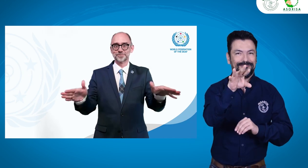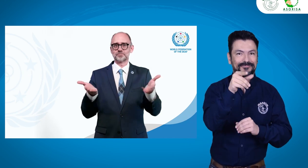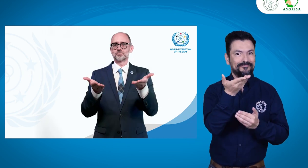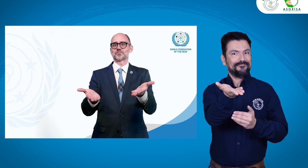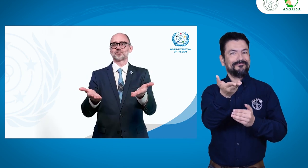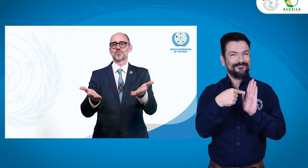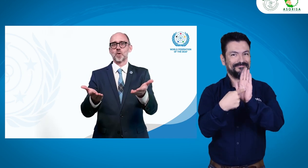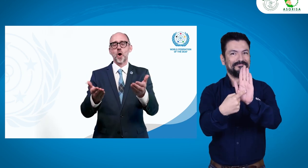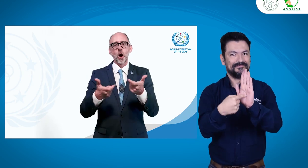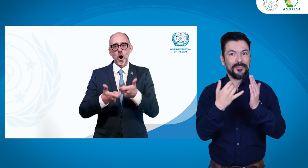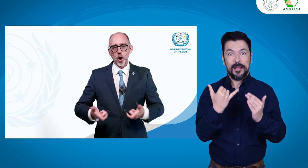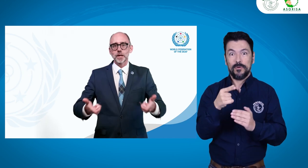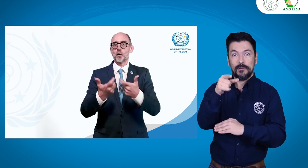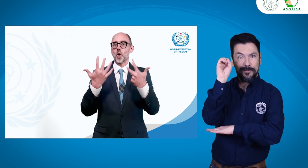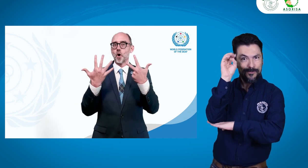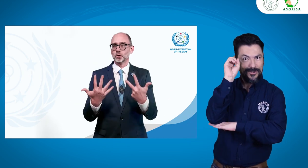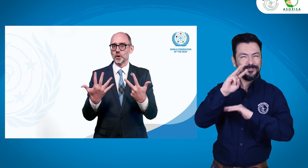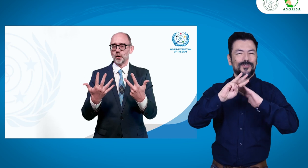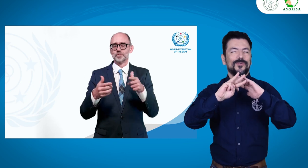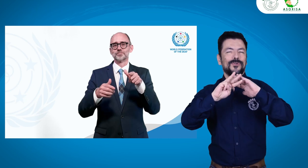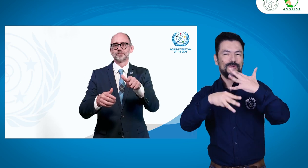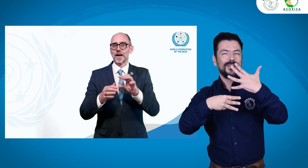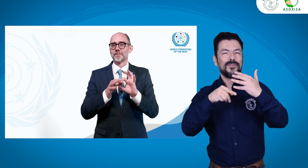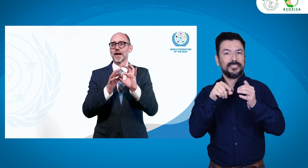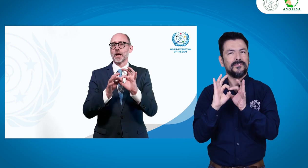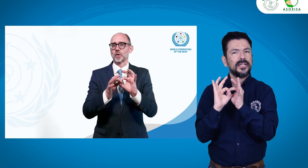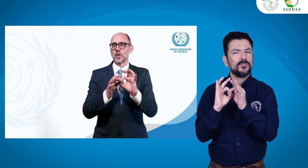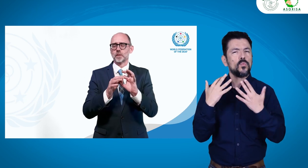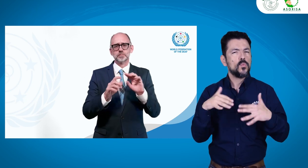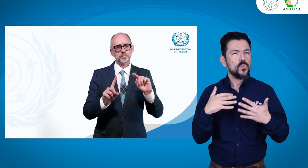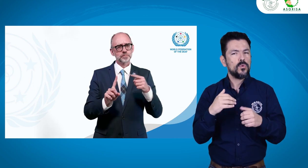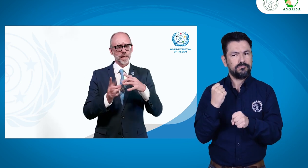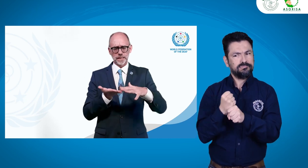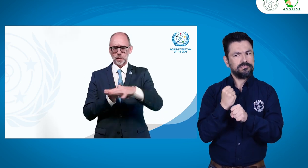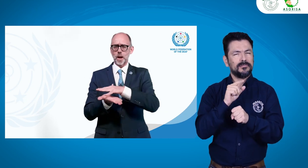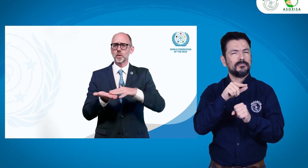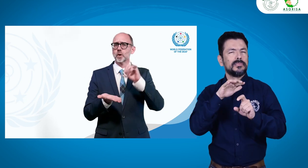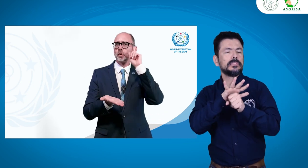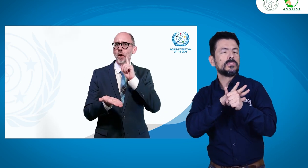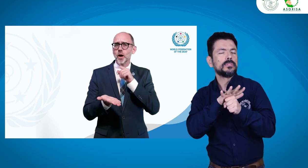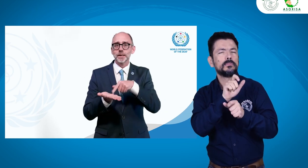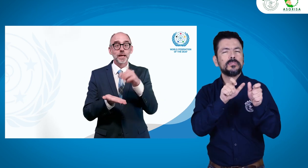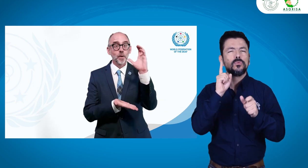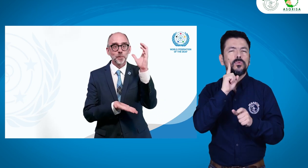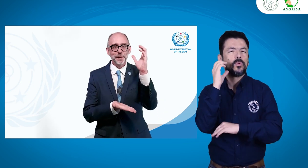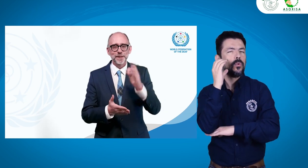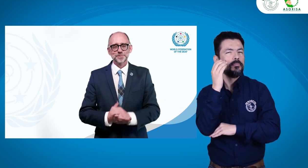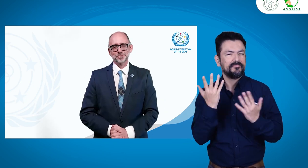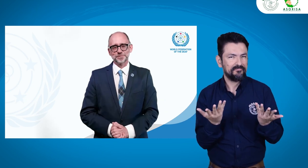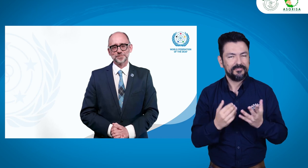enviar este saludo en video a todos los asistentes de este octavo congreso nacional de la situación de la persona sorda